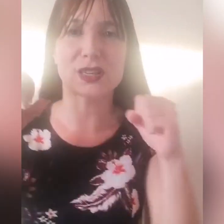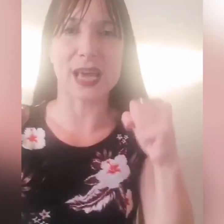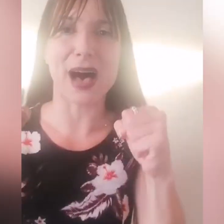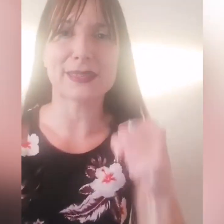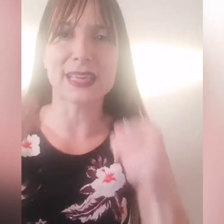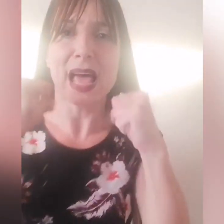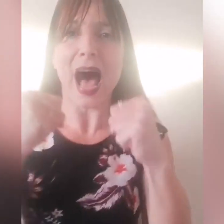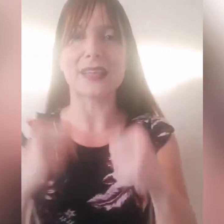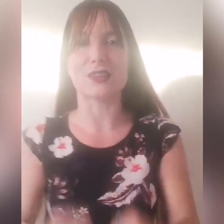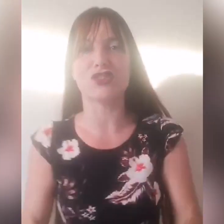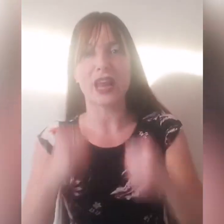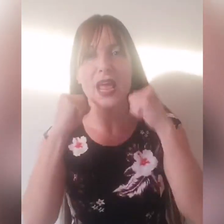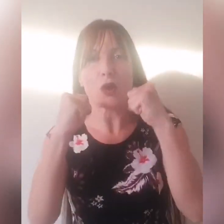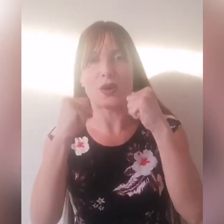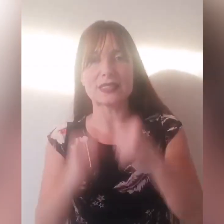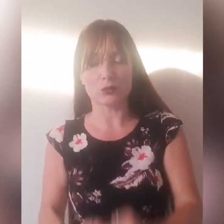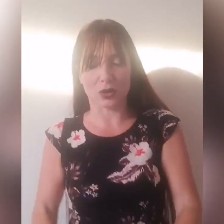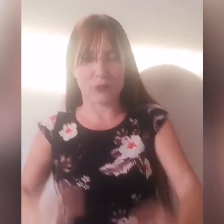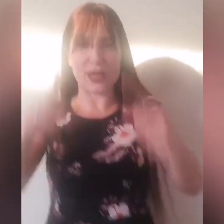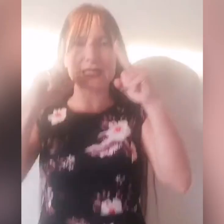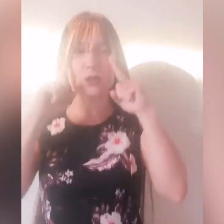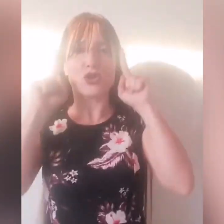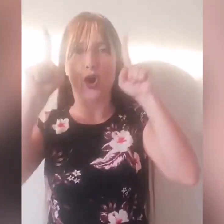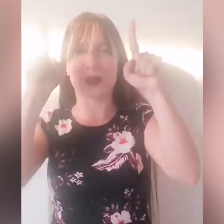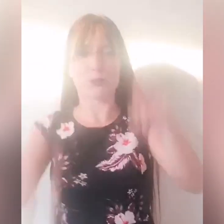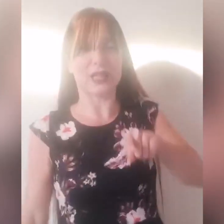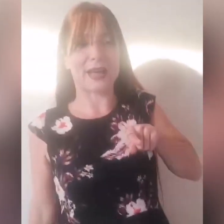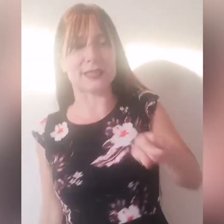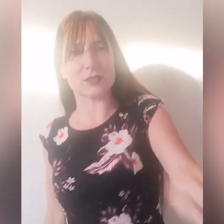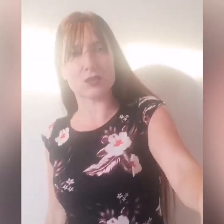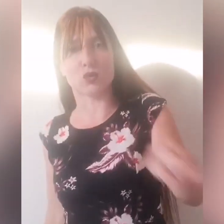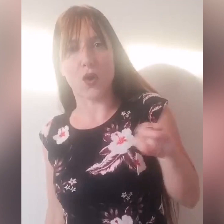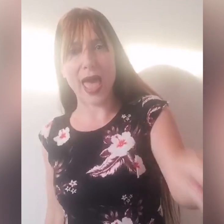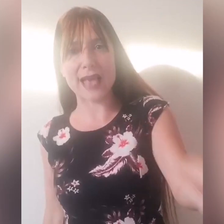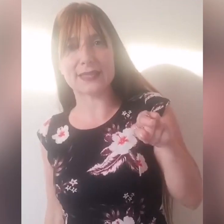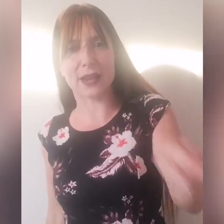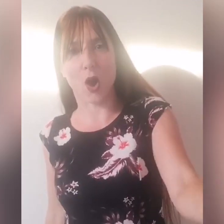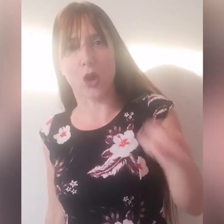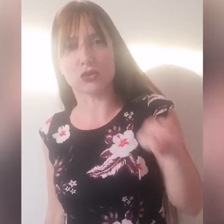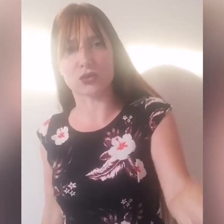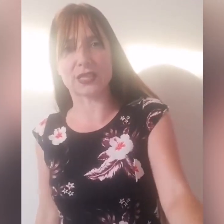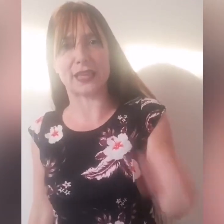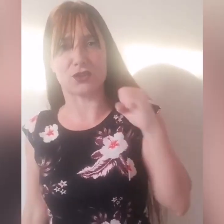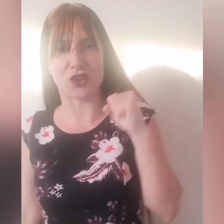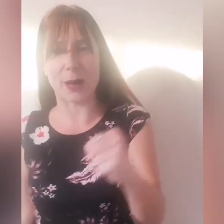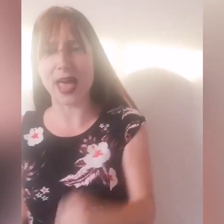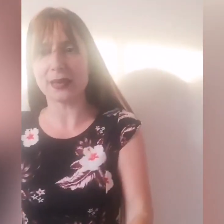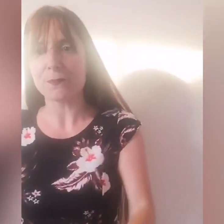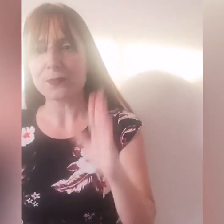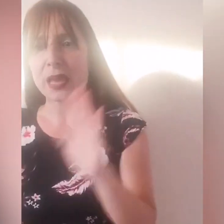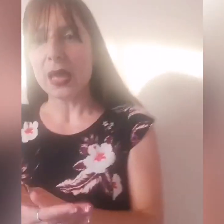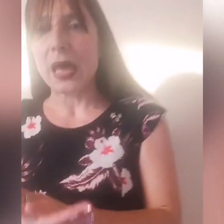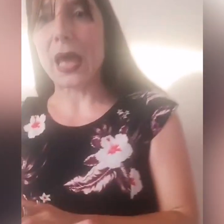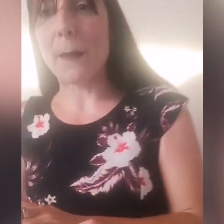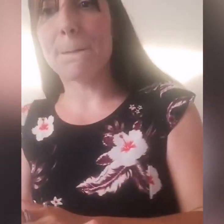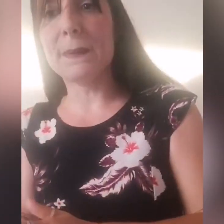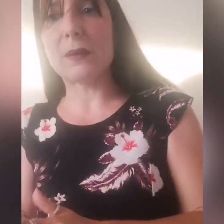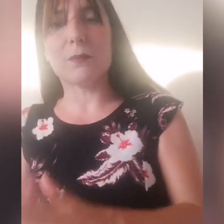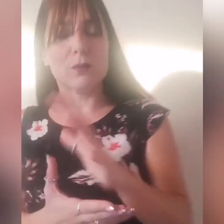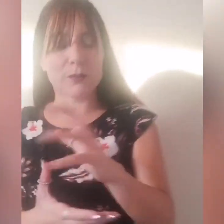chiamati ad agire questa autorevolezza con gli occhi puntati su Esther 8,16, amèn. Un